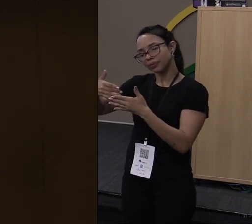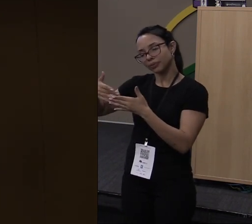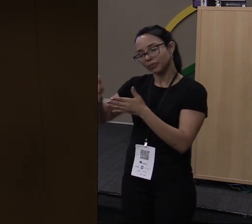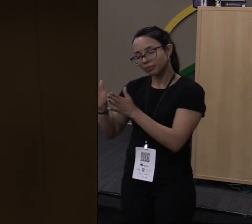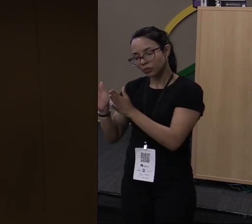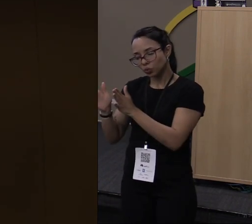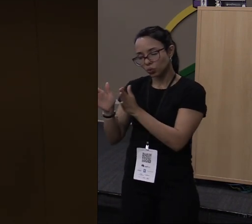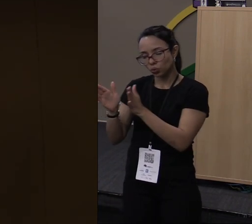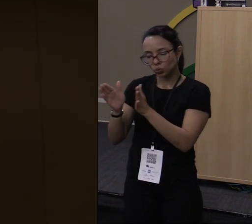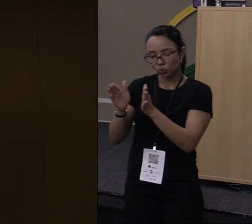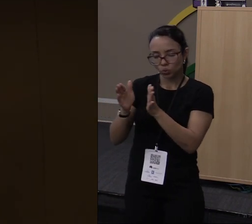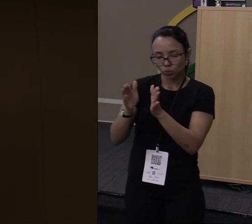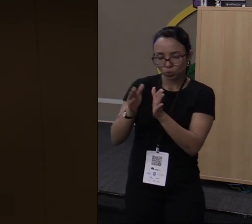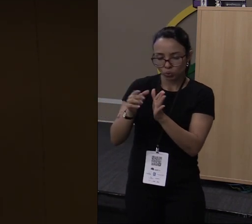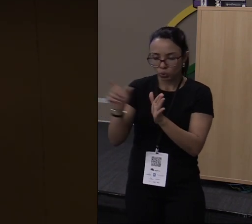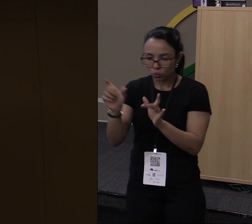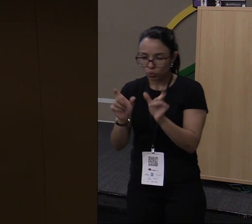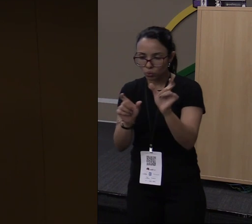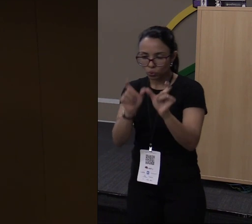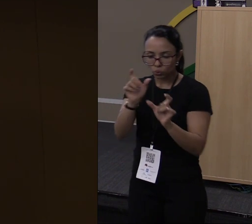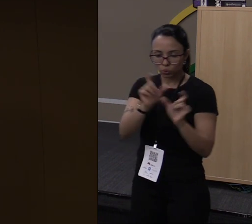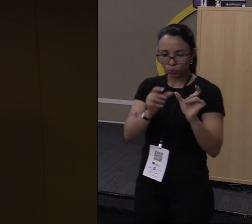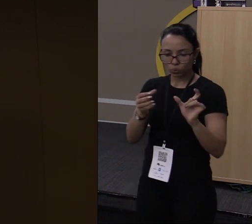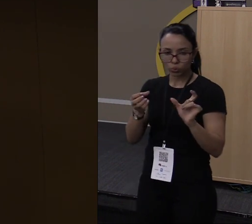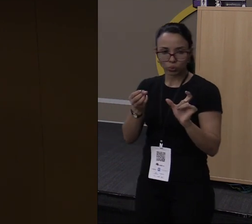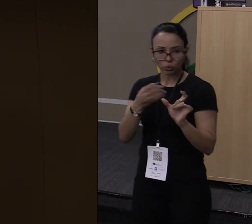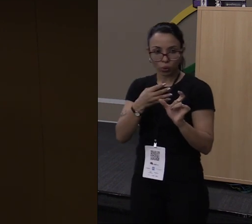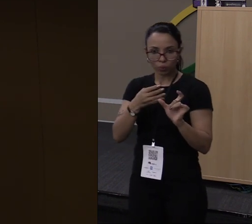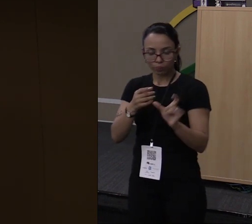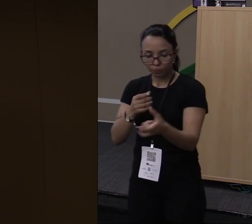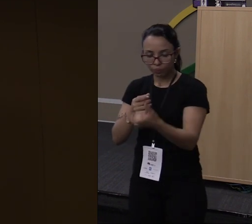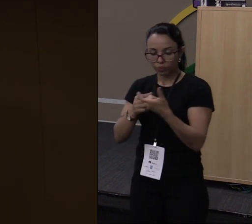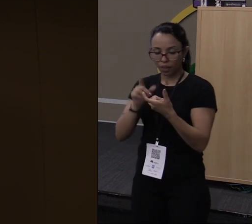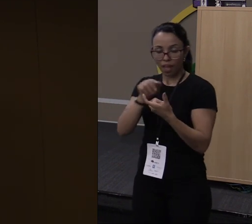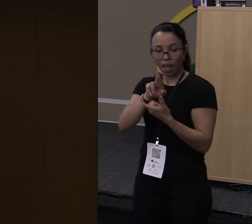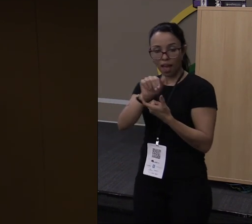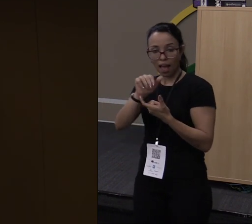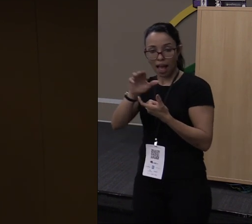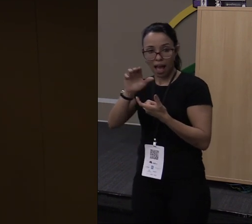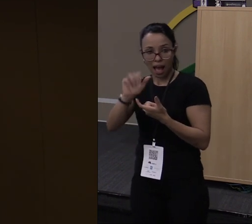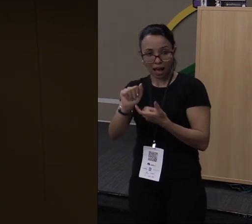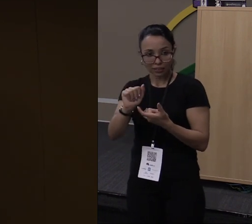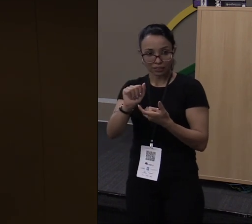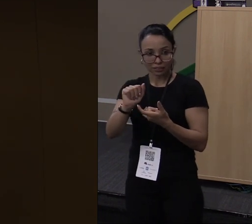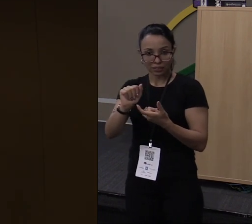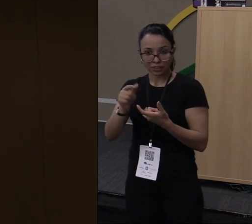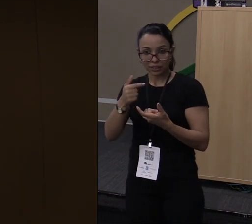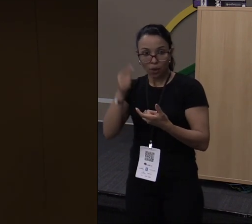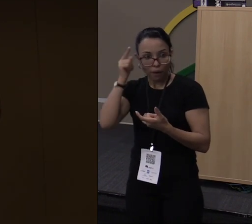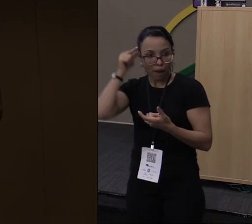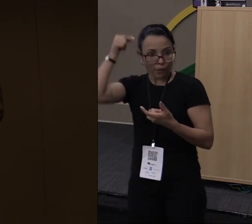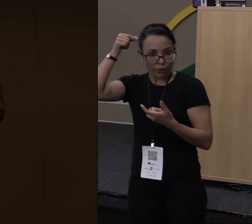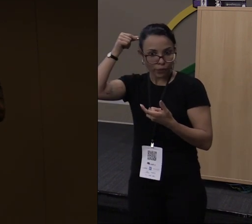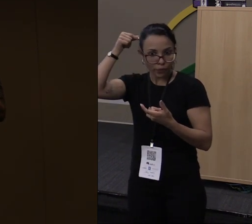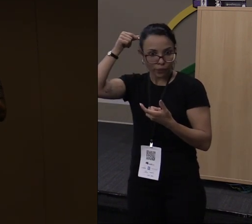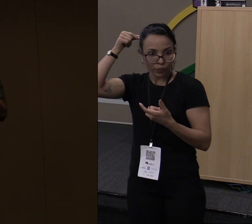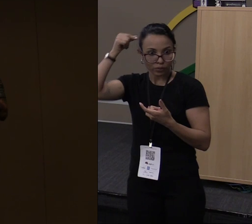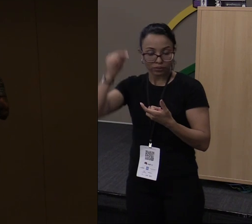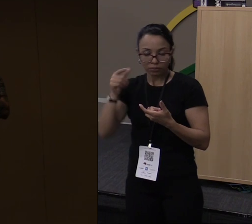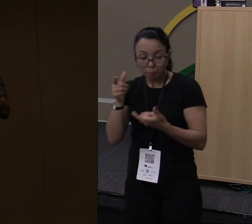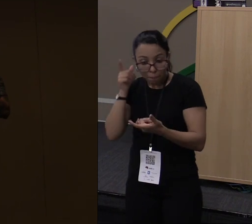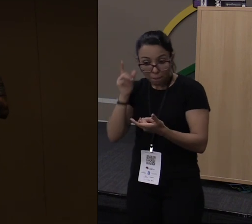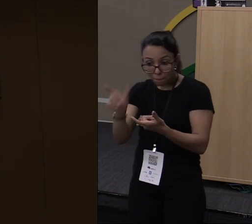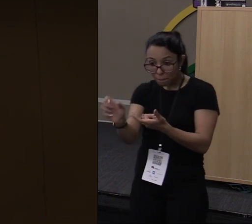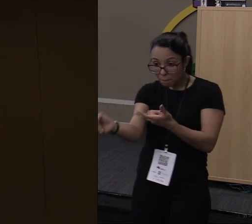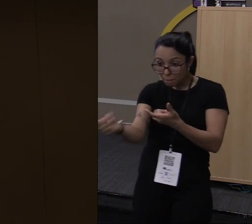vai pegando cartas novas. E você pode pegar uma carta, que é uma raça, que é o elfo. A partir do momento que você pega o elfo,